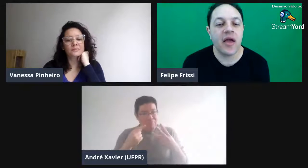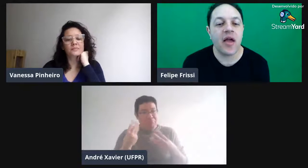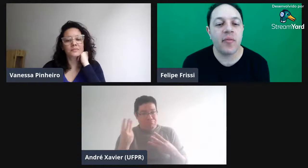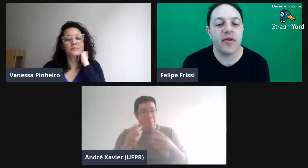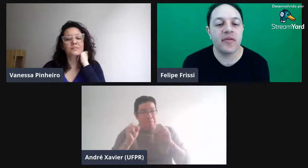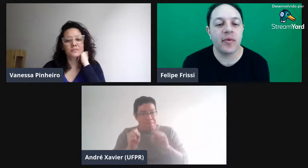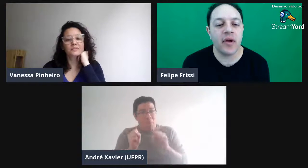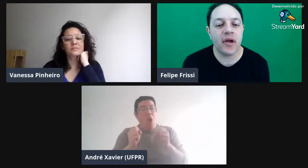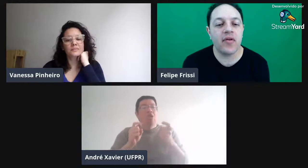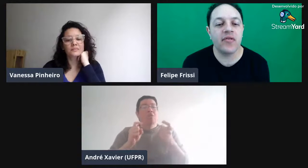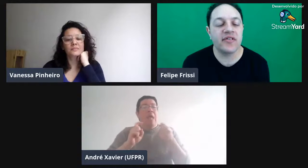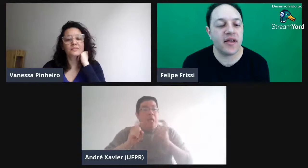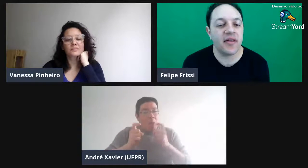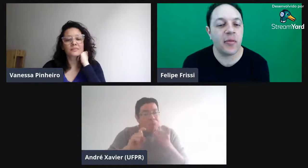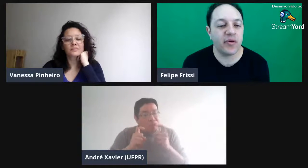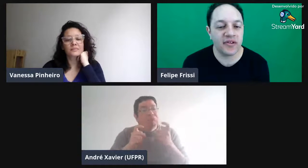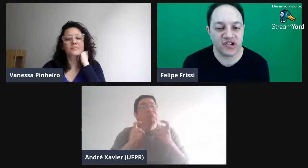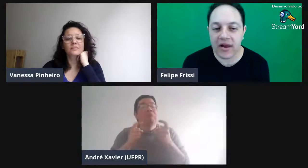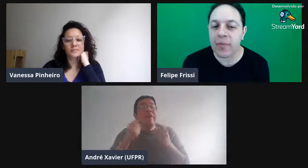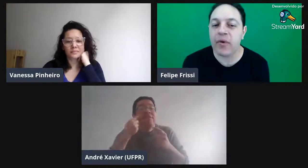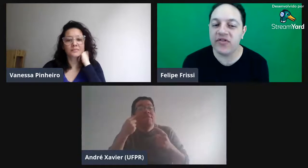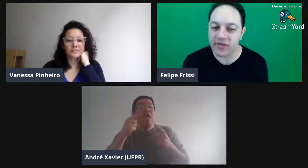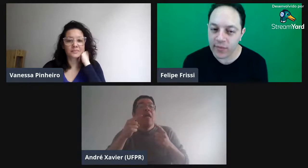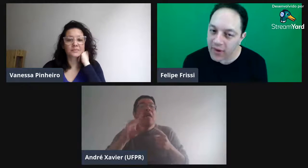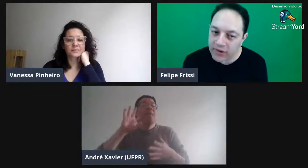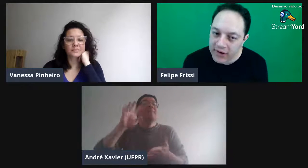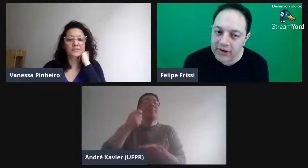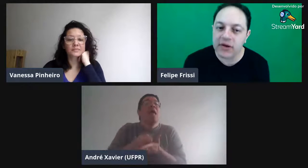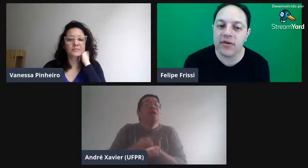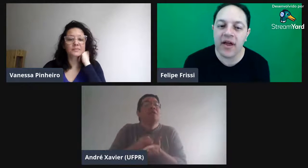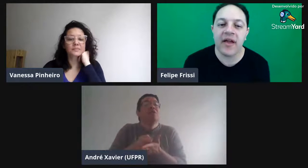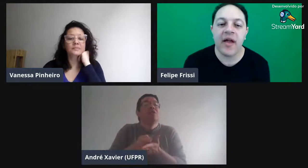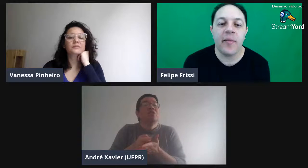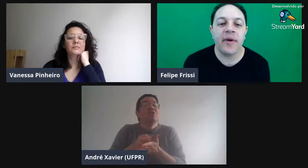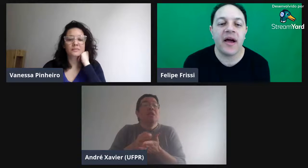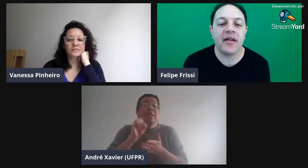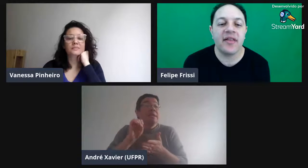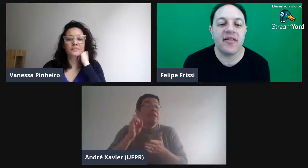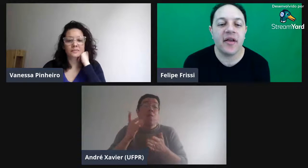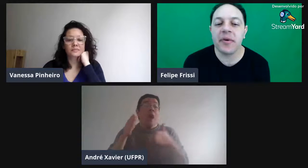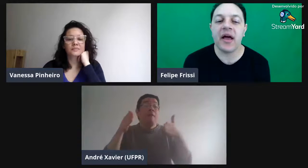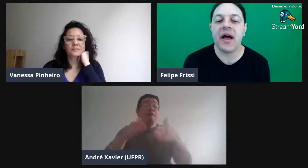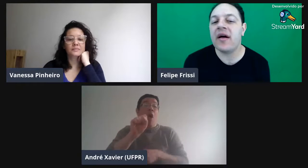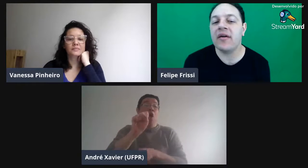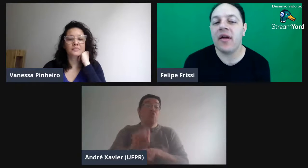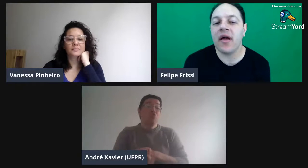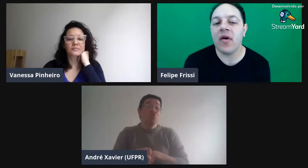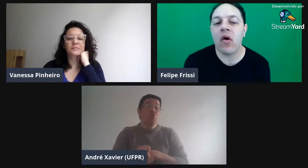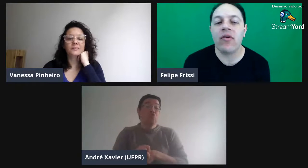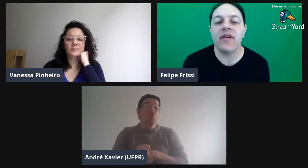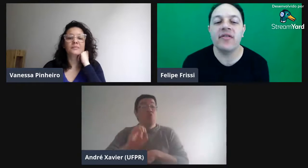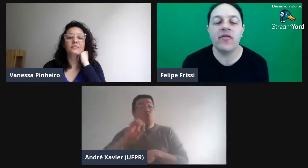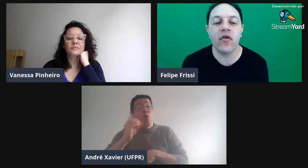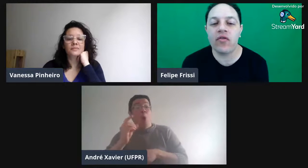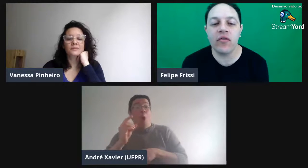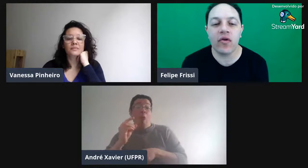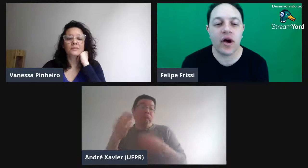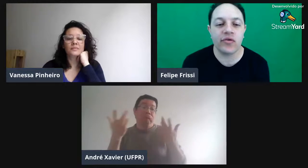Por exemplo, eu, você e depois a Angélica pode fazer uma reunião, né? Pra determinar qual que vai ser o foco. Vamos focar no